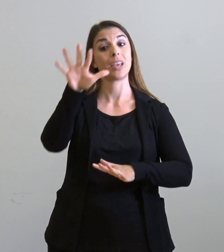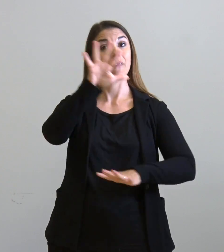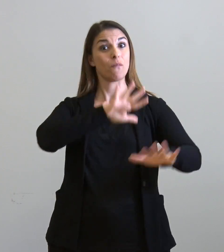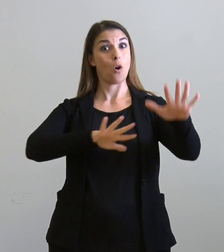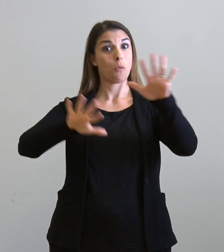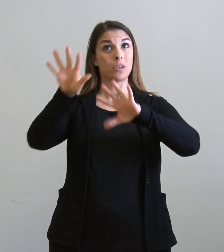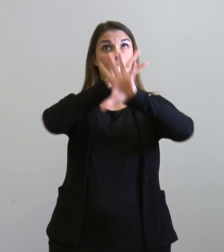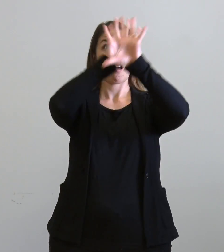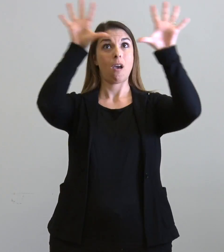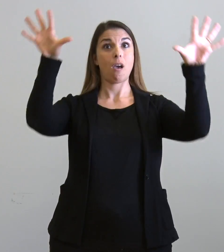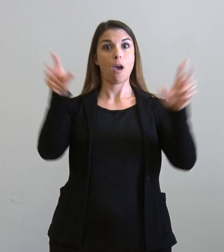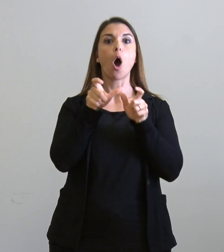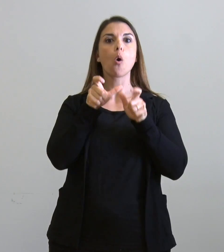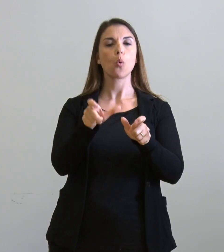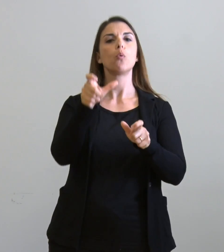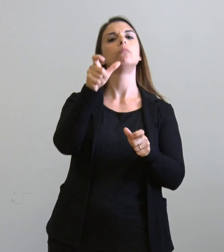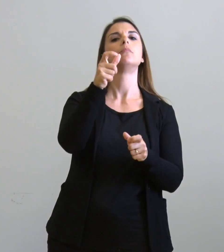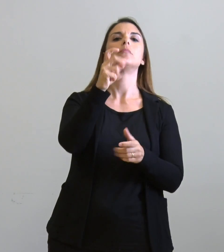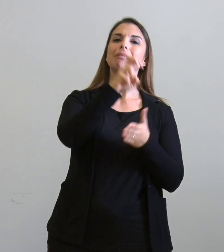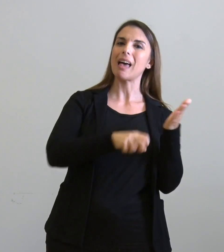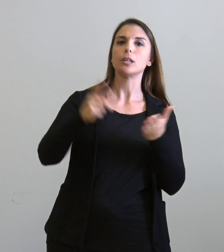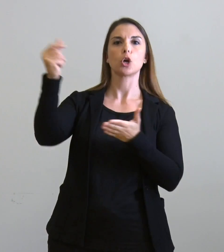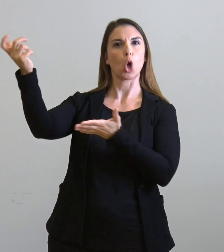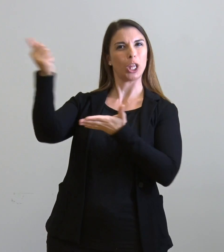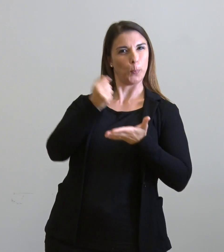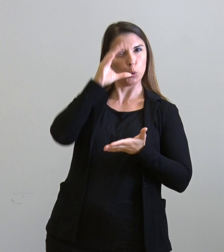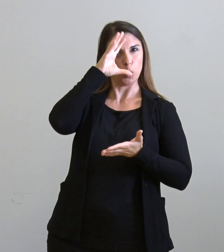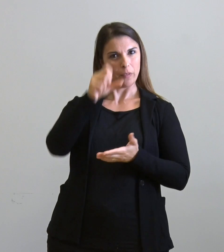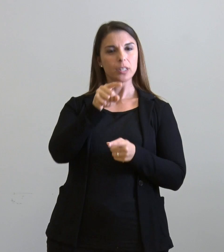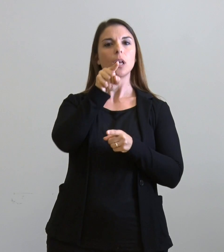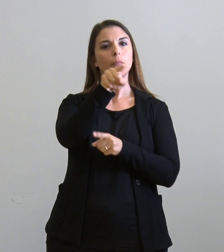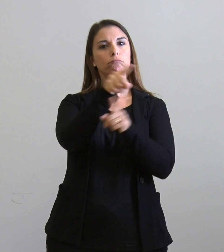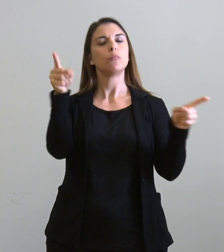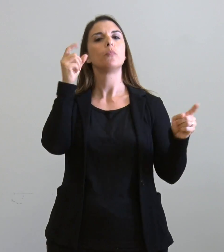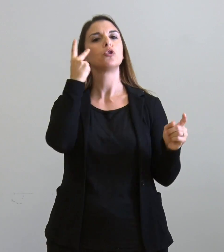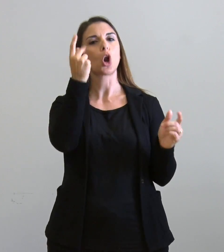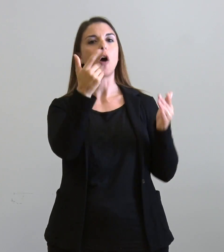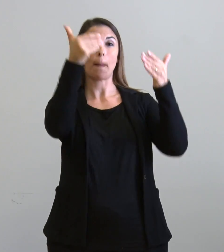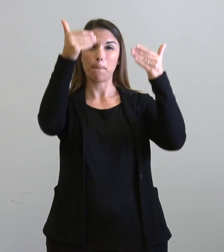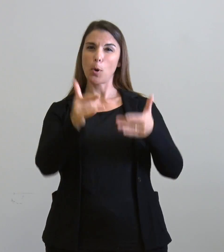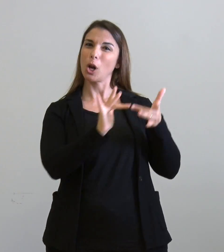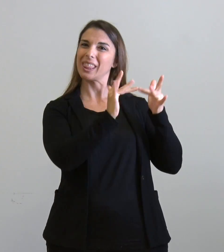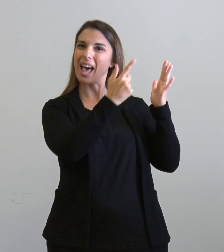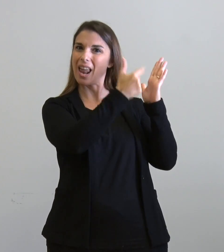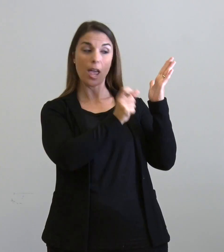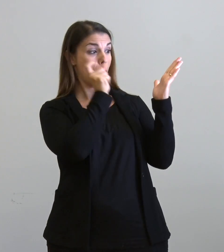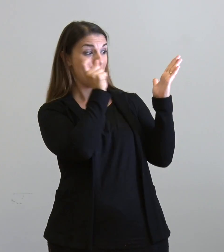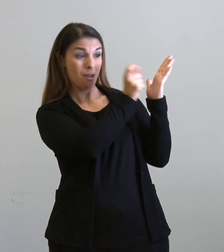tasse e contributi universitari sono disponibili sul portale sezione Tasse e contributi